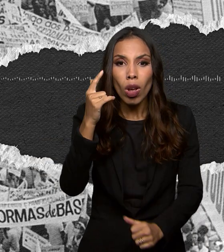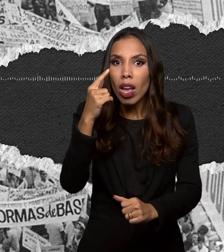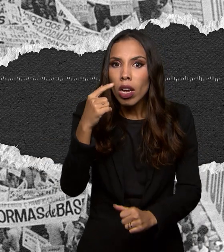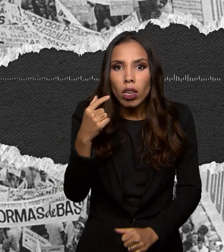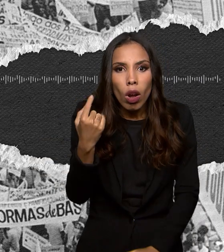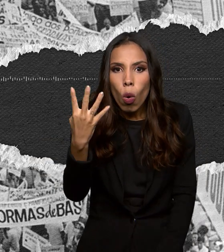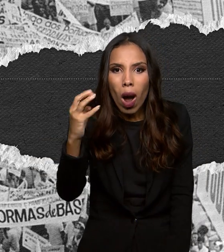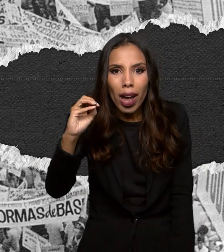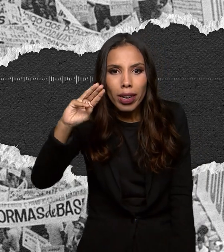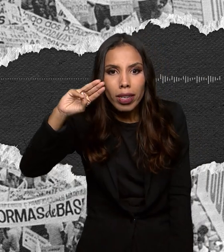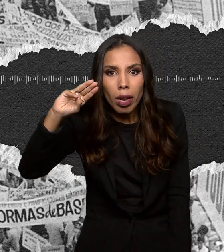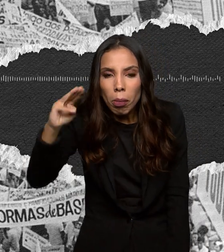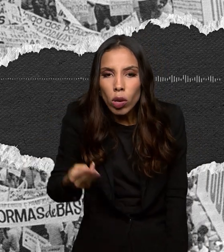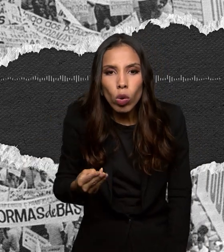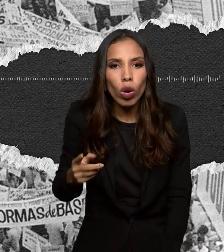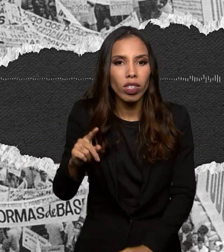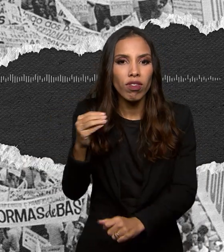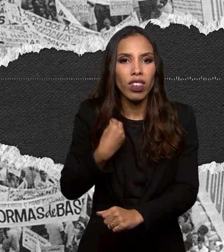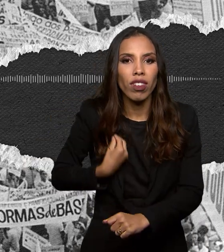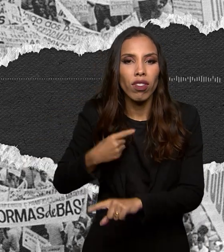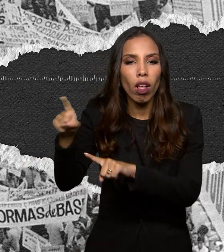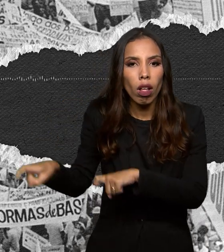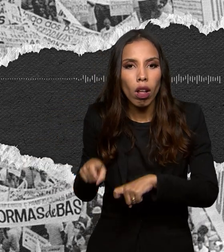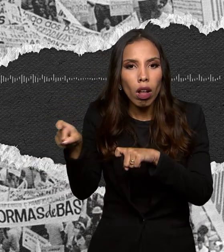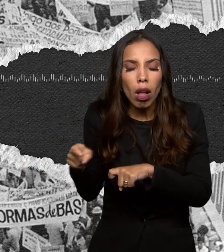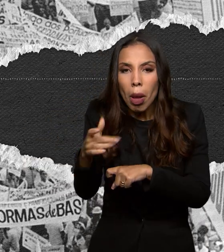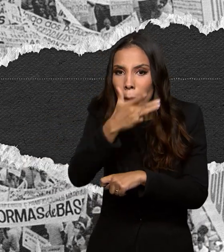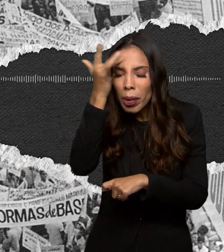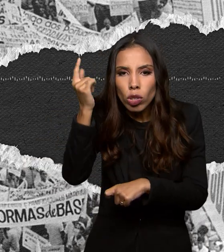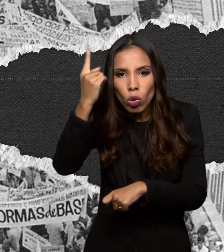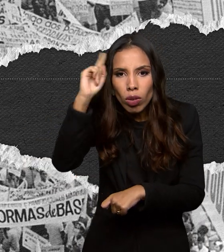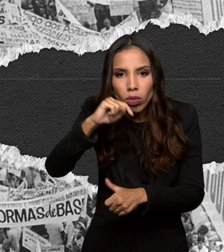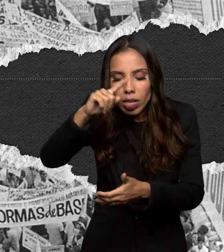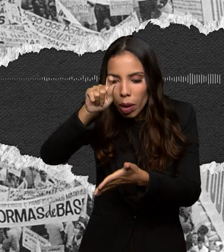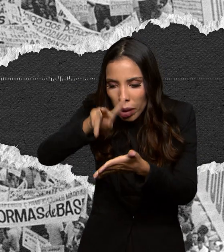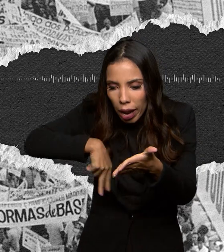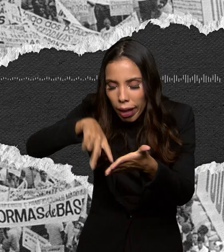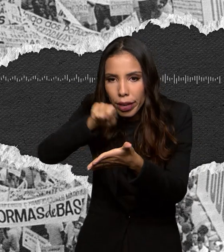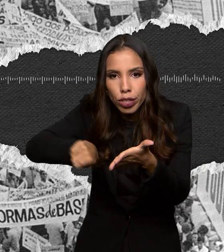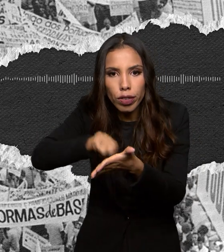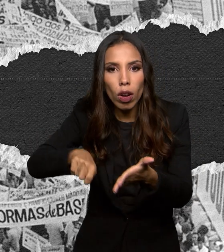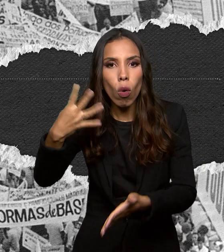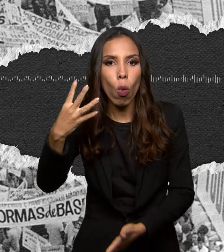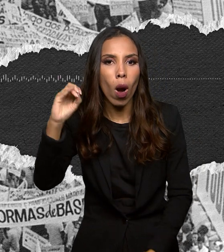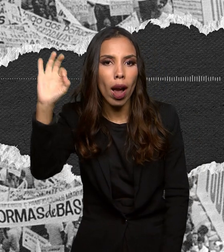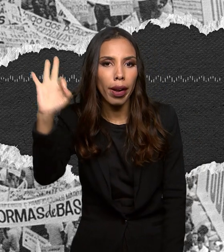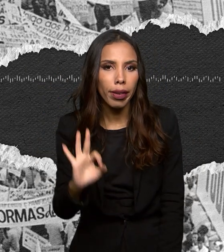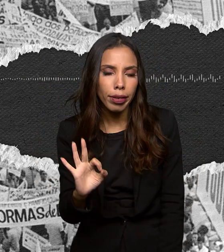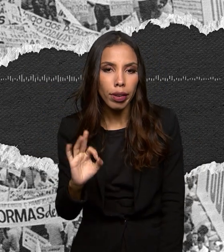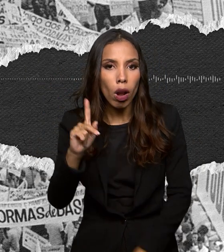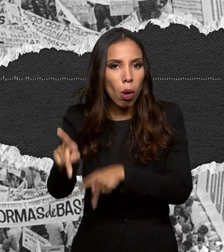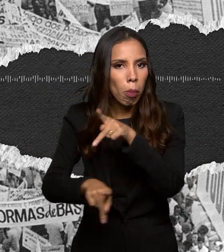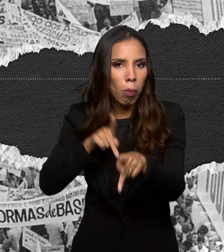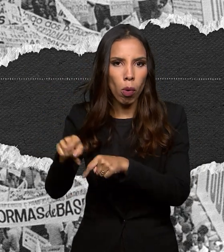na zona rural. A taxa de analfabetos era de 40%. Esse povo, aliás, não tinha direito ao voto.